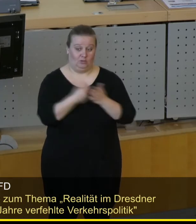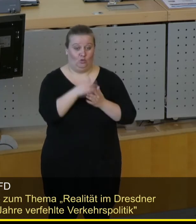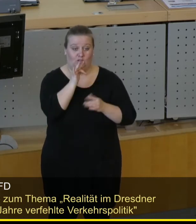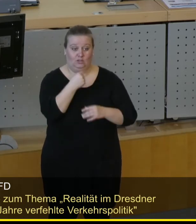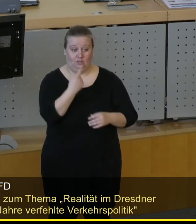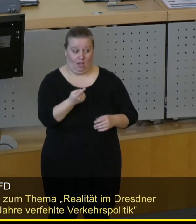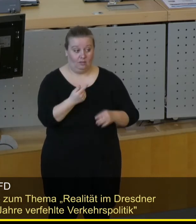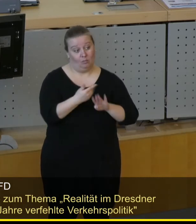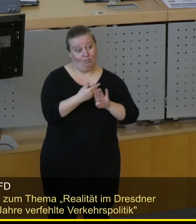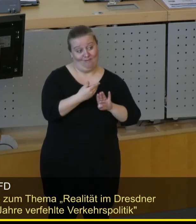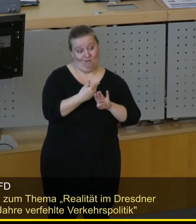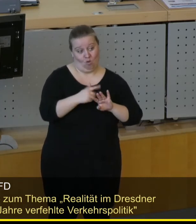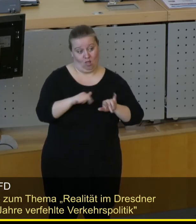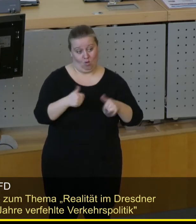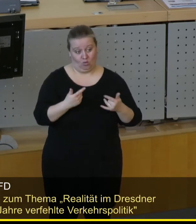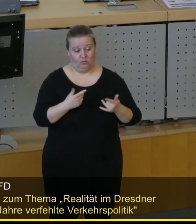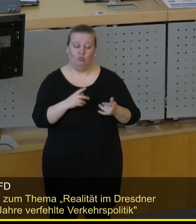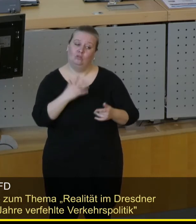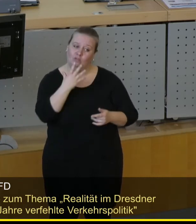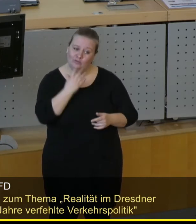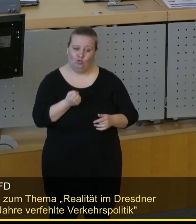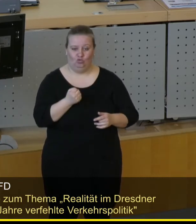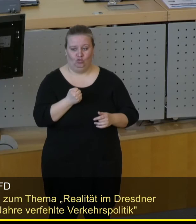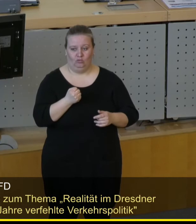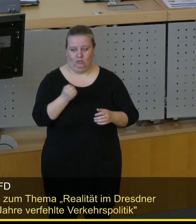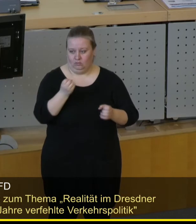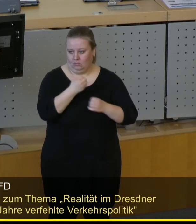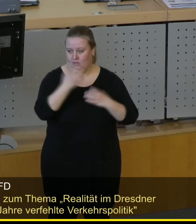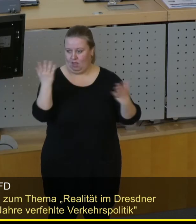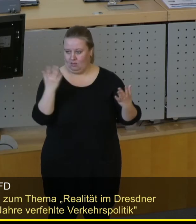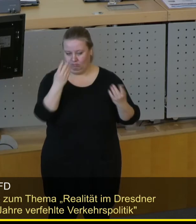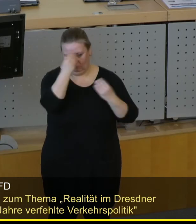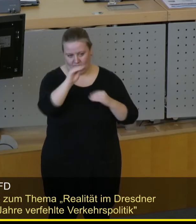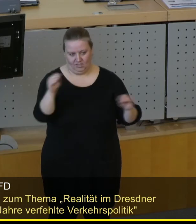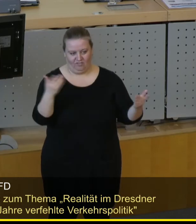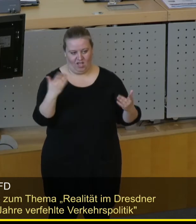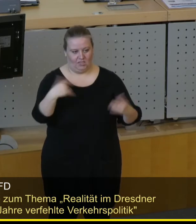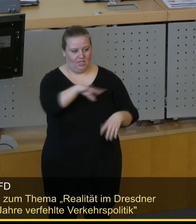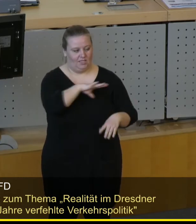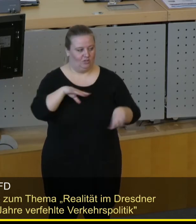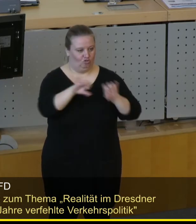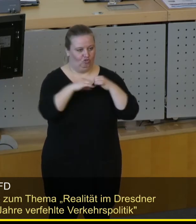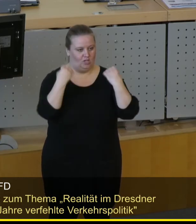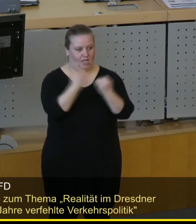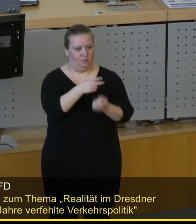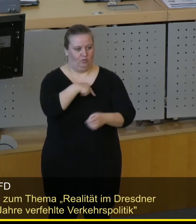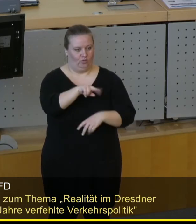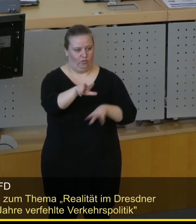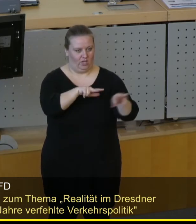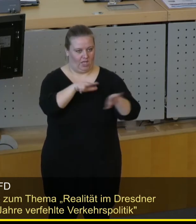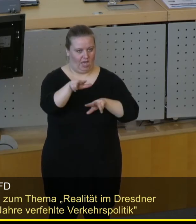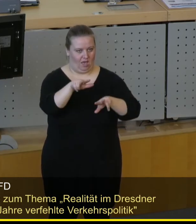wurde. Aber bevor ich darauf eingehe, möchte ich noch einmal klarstellen, dass der sächsische Staatsminister für Verkehr,